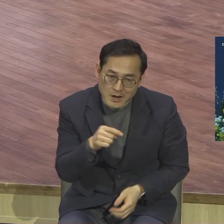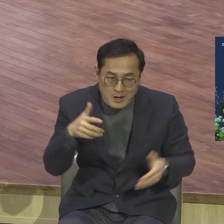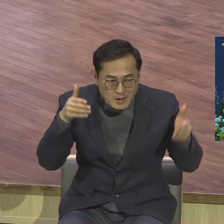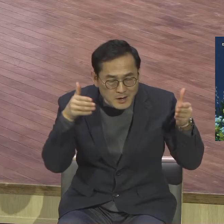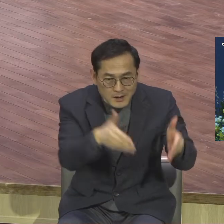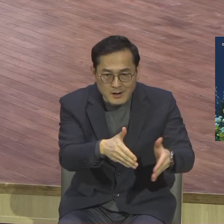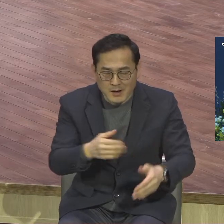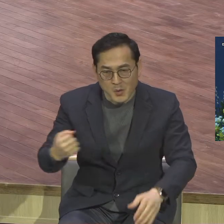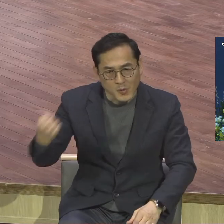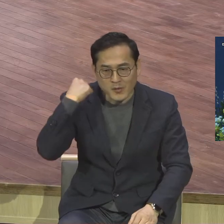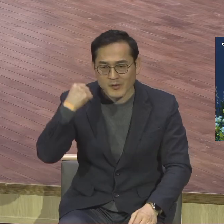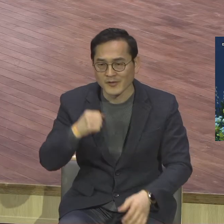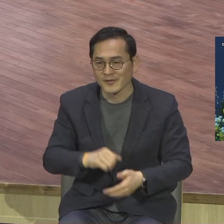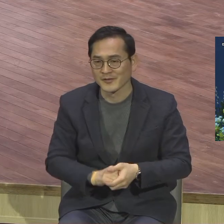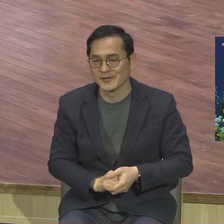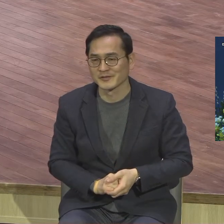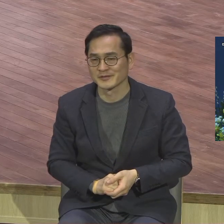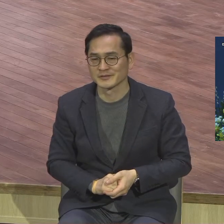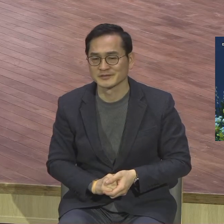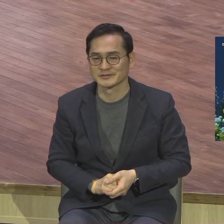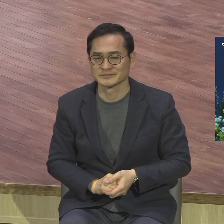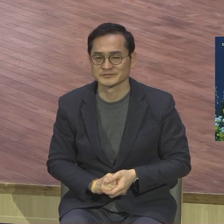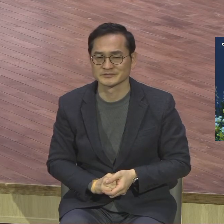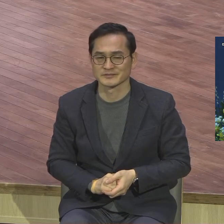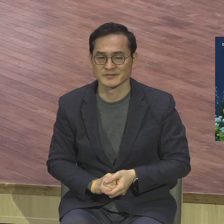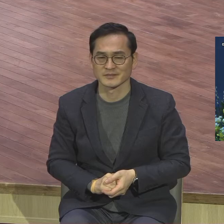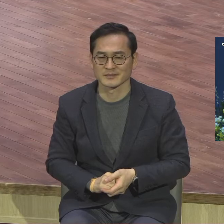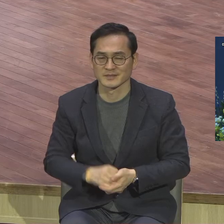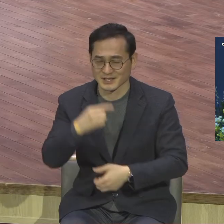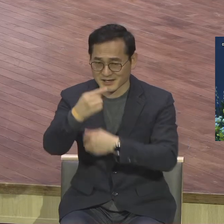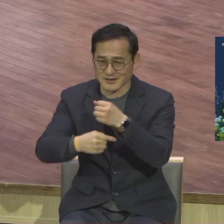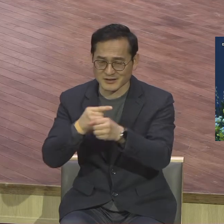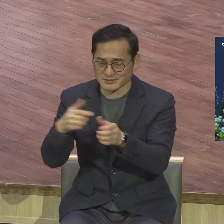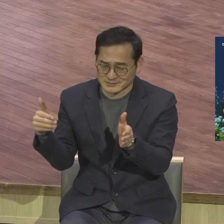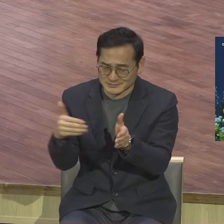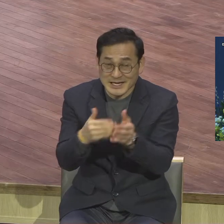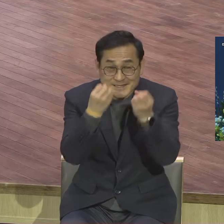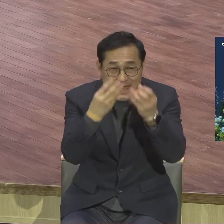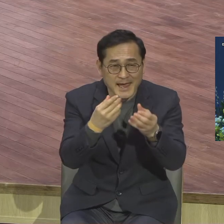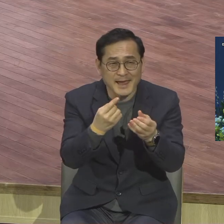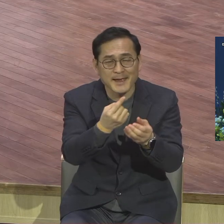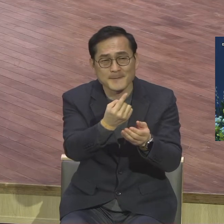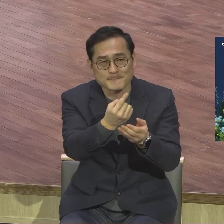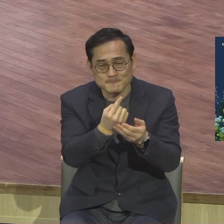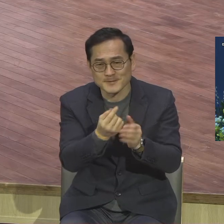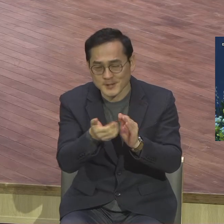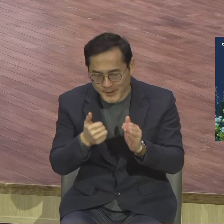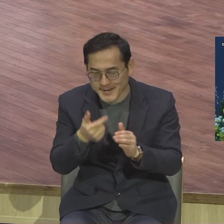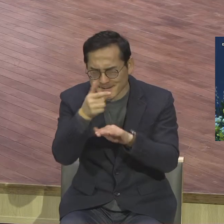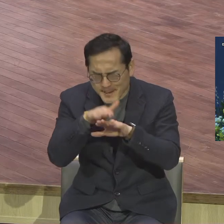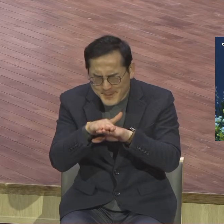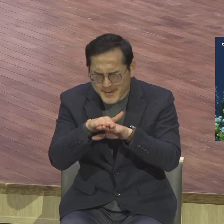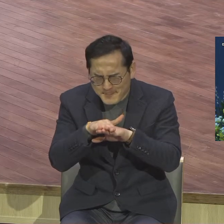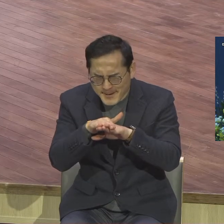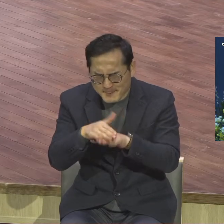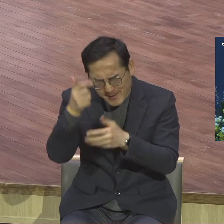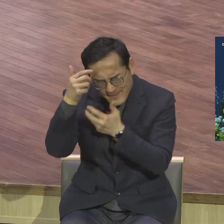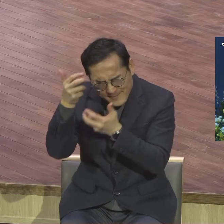나와서 그렇게 한 해를 마무리하면서 새해를 맞이하겠다는 그 마음이 얼마나 중요하냐고 얼마나 귀하고